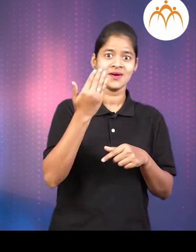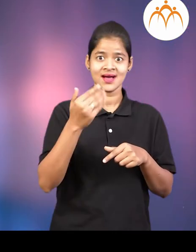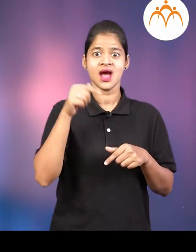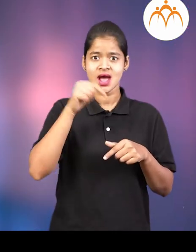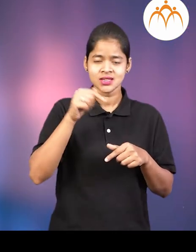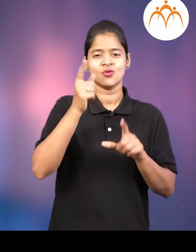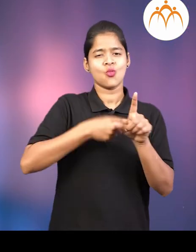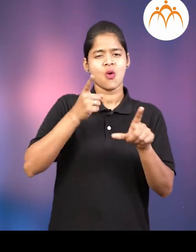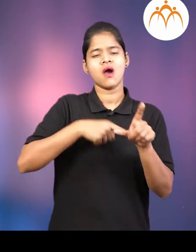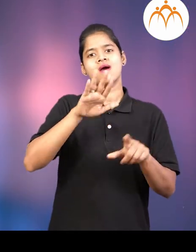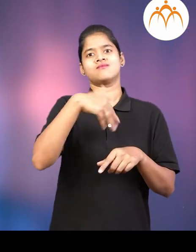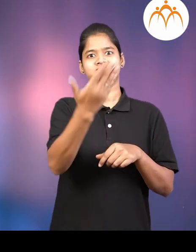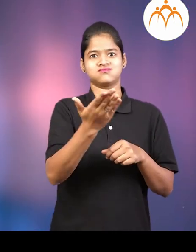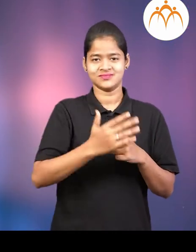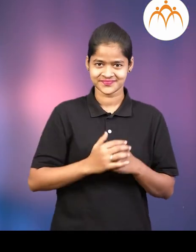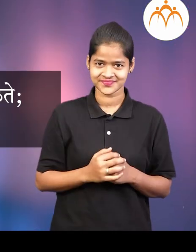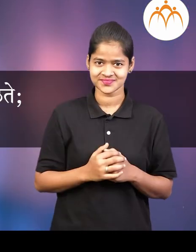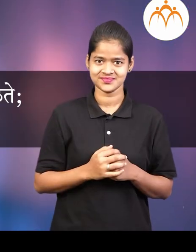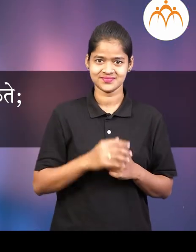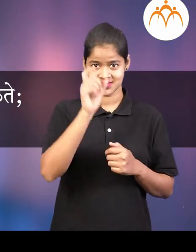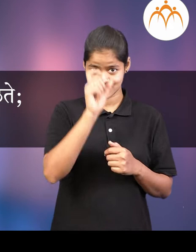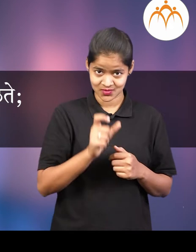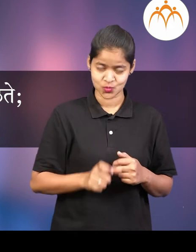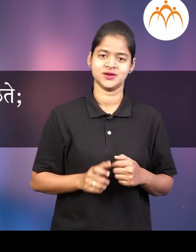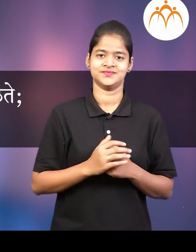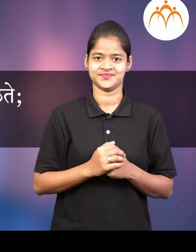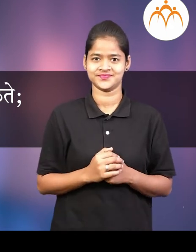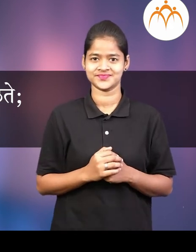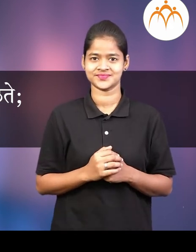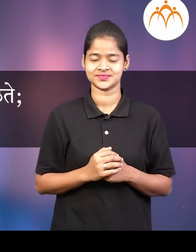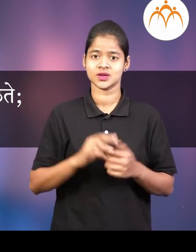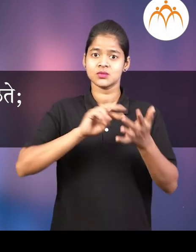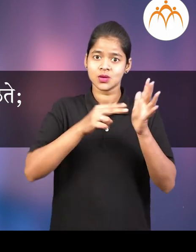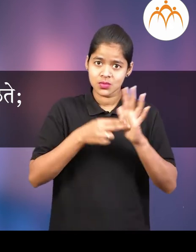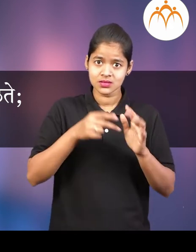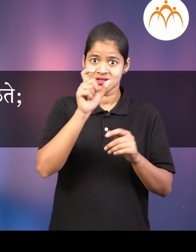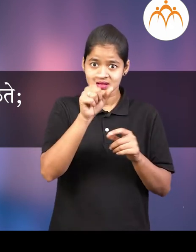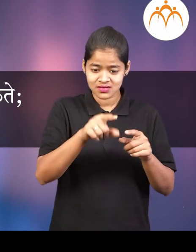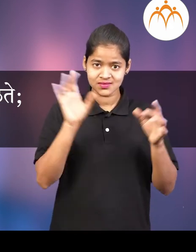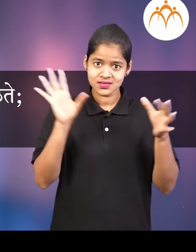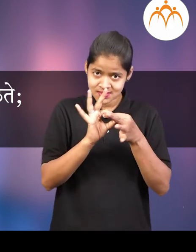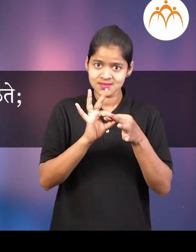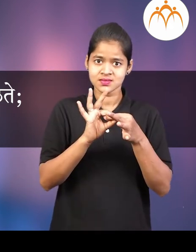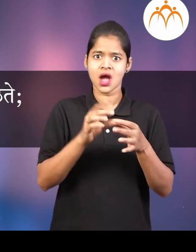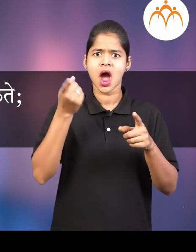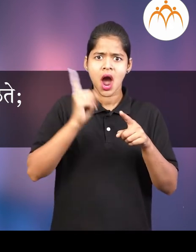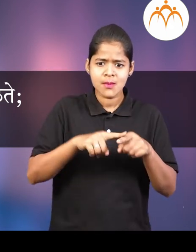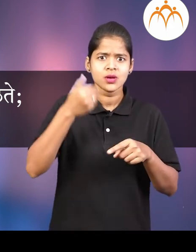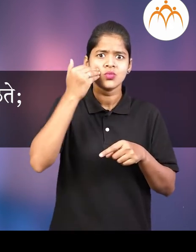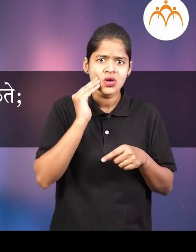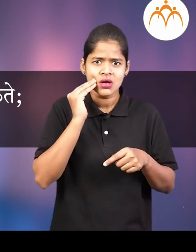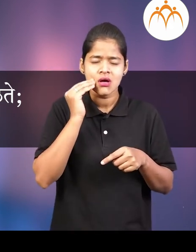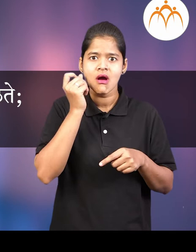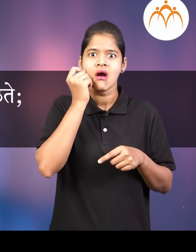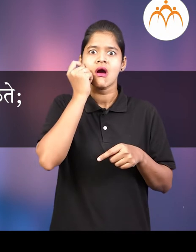नी आसे शब्दा लेत या शब्दातून एकादी गुष्ट केवा घलली ते करते मंजेच आपल्याला